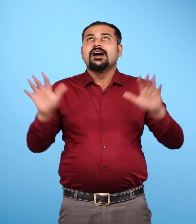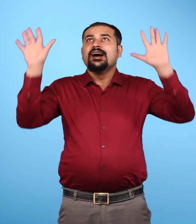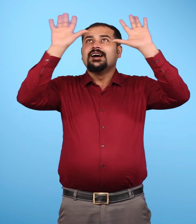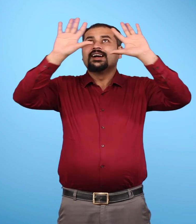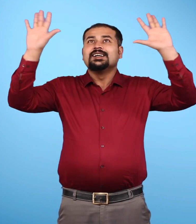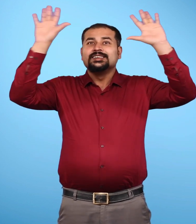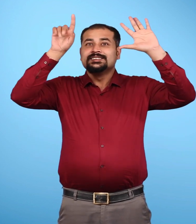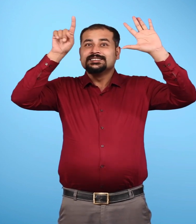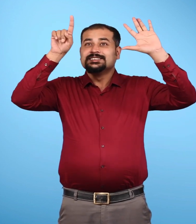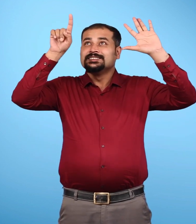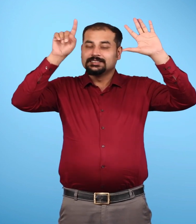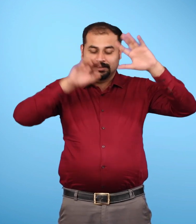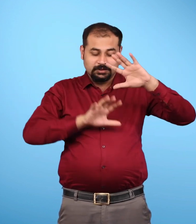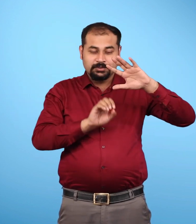तथा बादलों का रूप ले लेता है